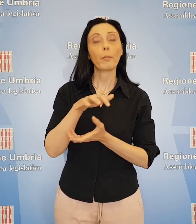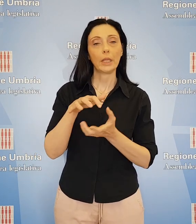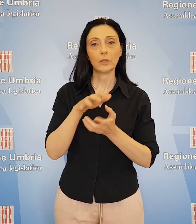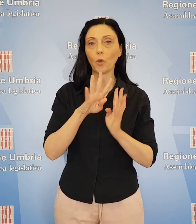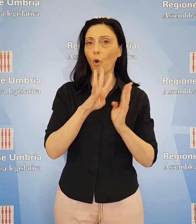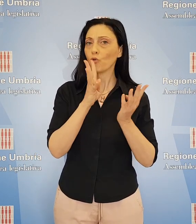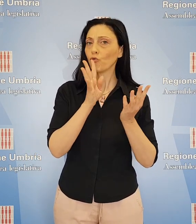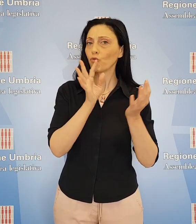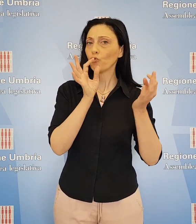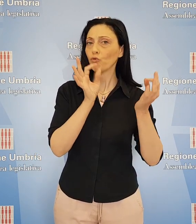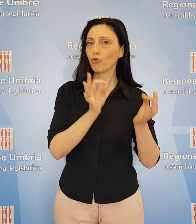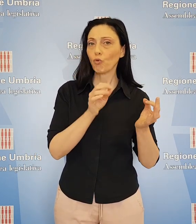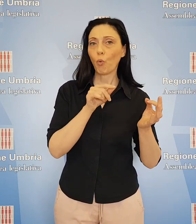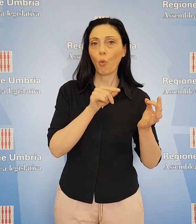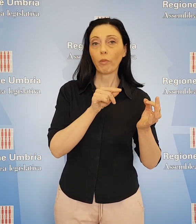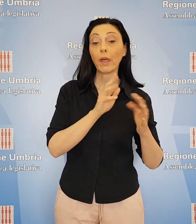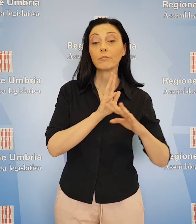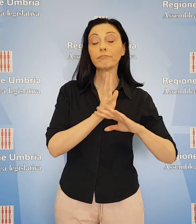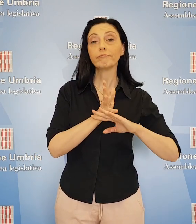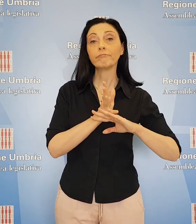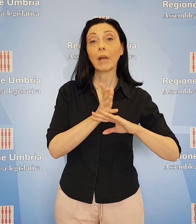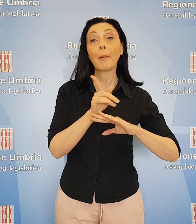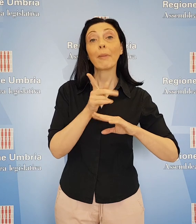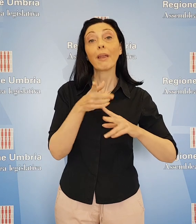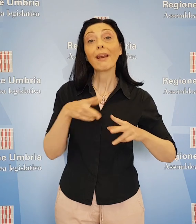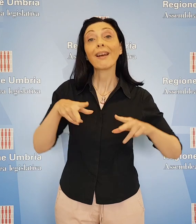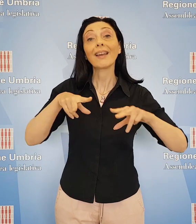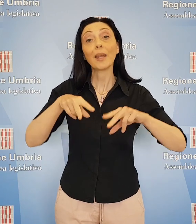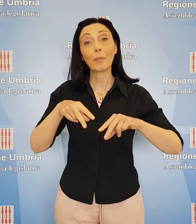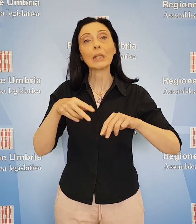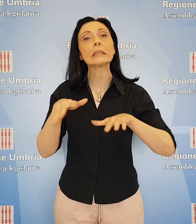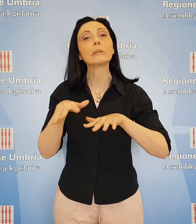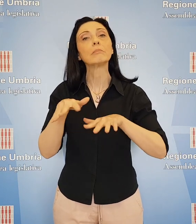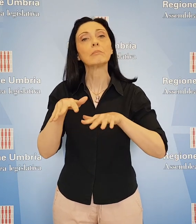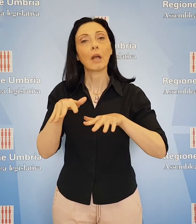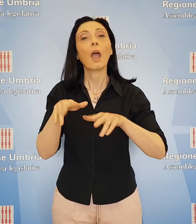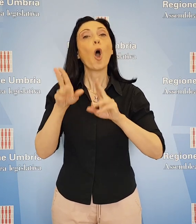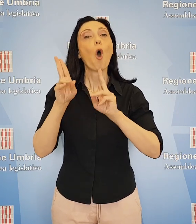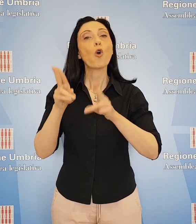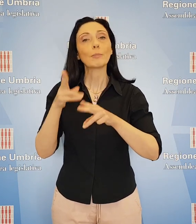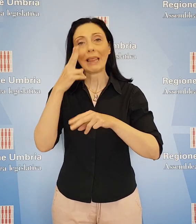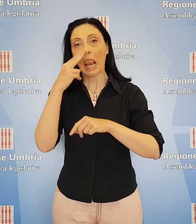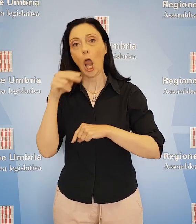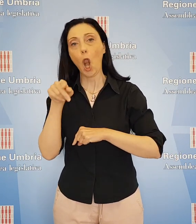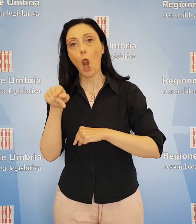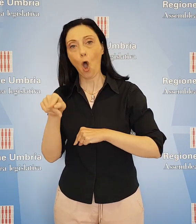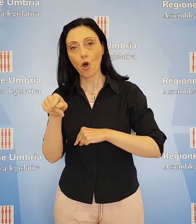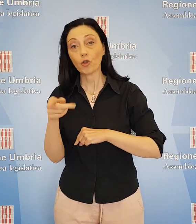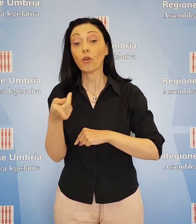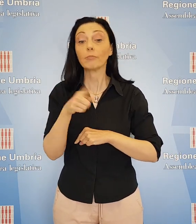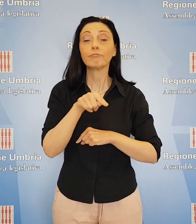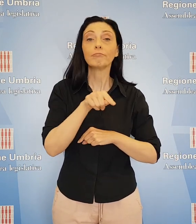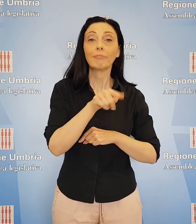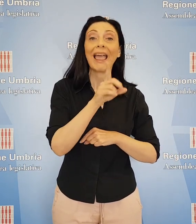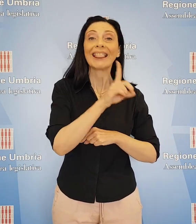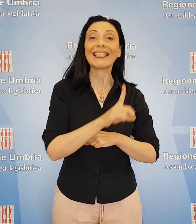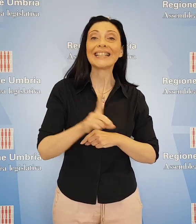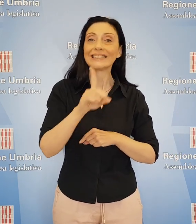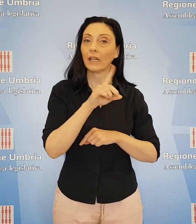che impegna la giunta regionale ad intervenire per il ripristino della operatività dell'ospedale di Norcia e del distretto sanitario della